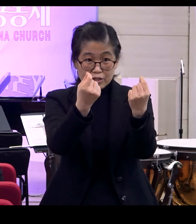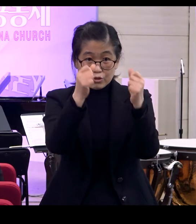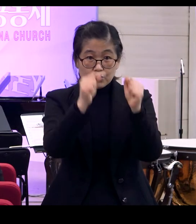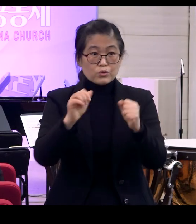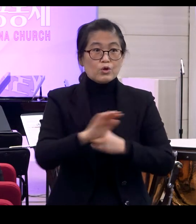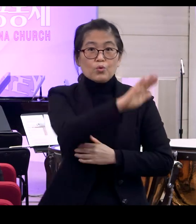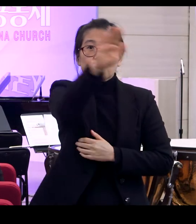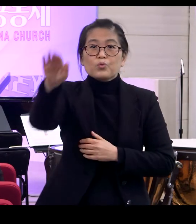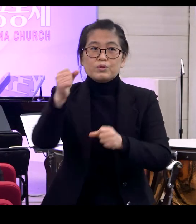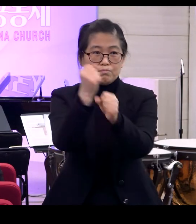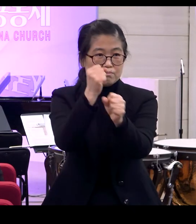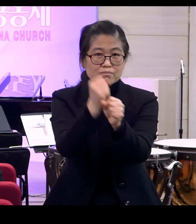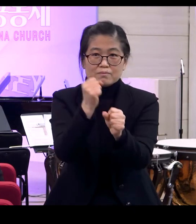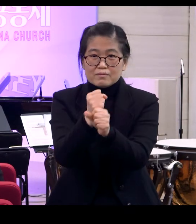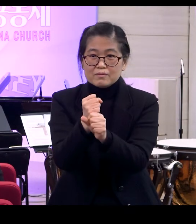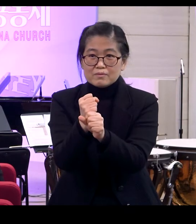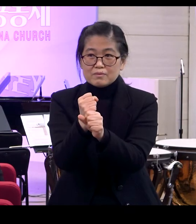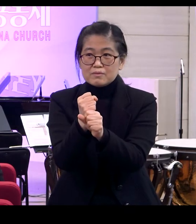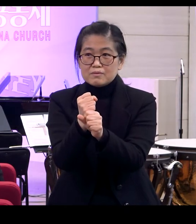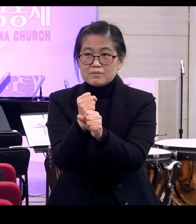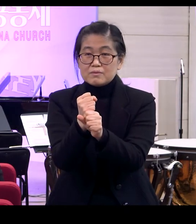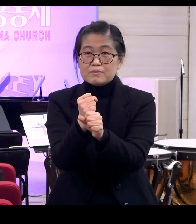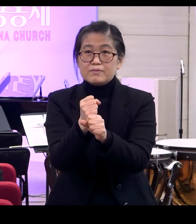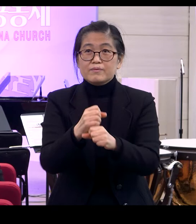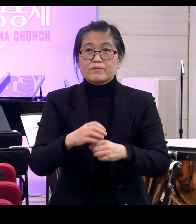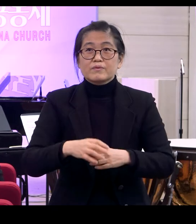지으신 거예요 이게 성경이 말하고 있는 우리의 창조 이야기입니다